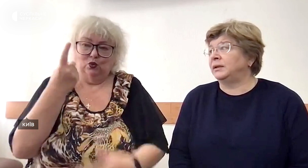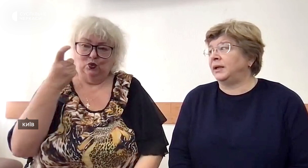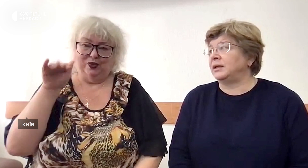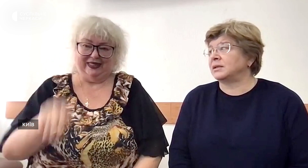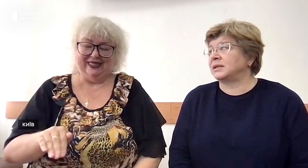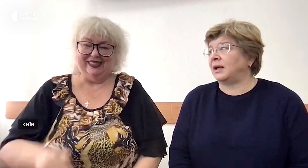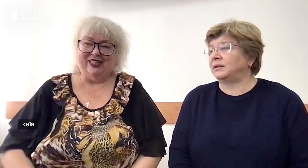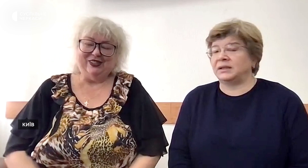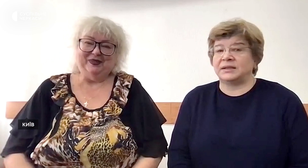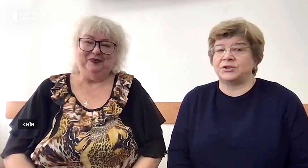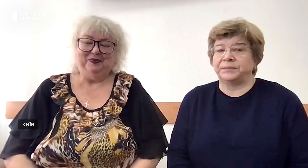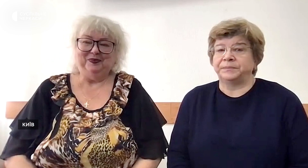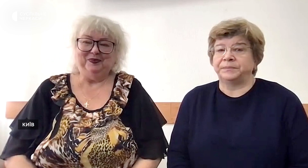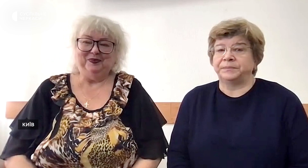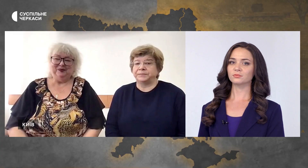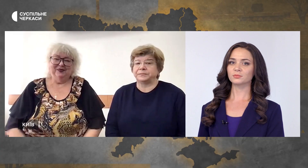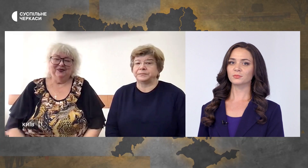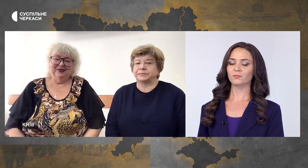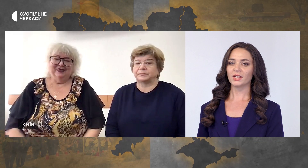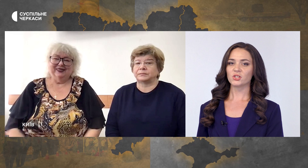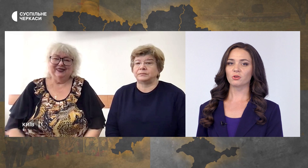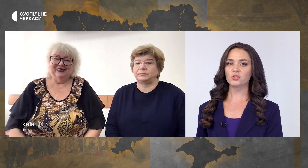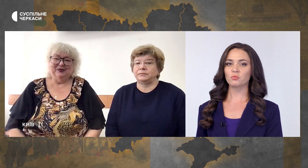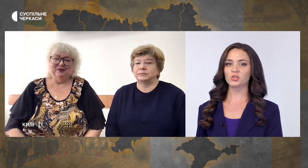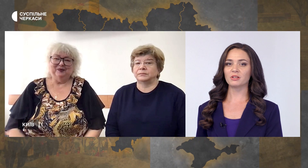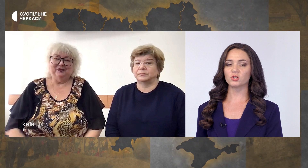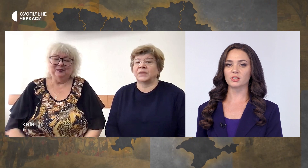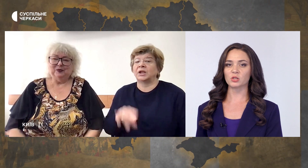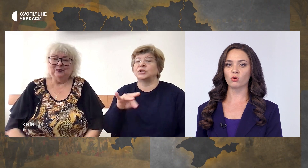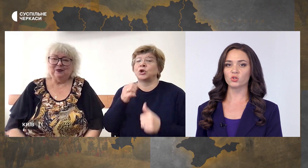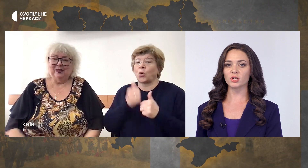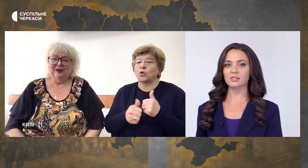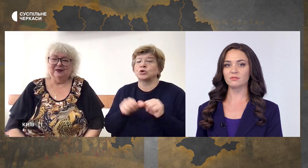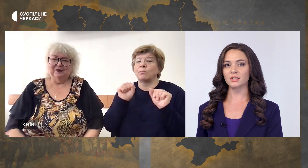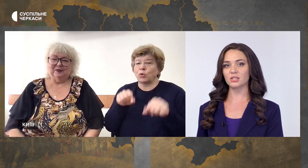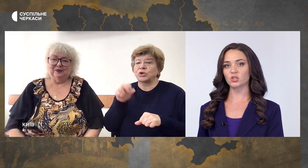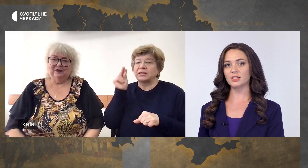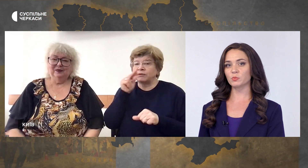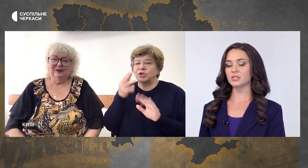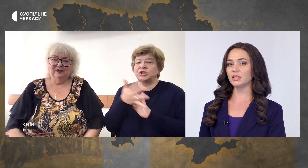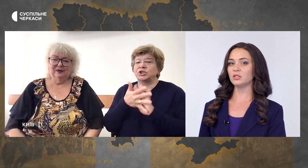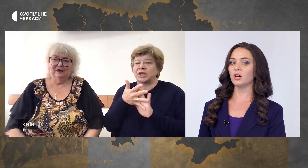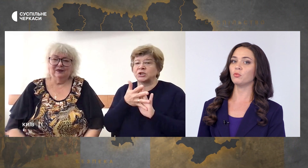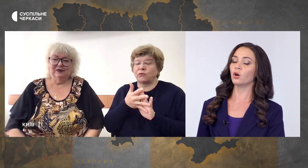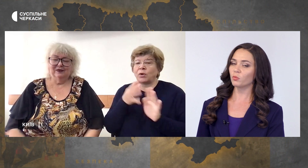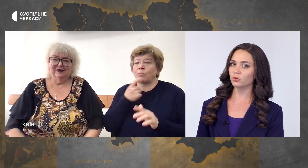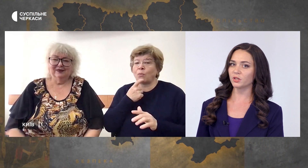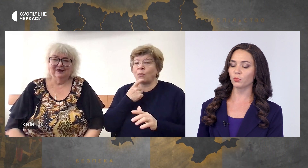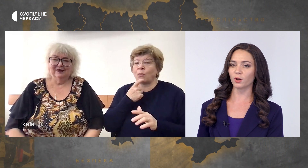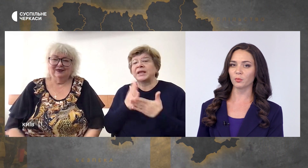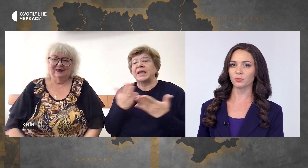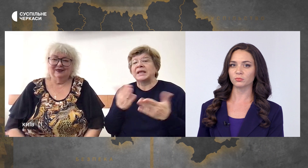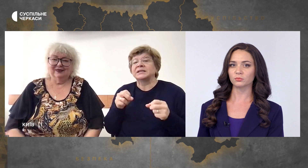Напевно, де 100 тисяч. Чи кожен може навчитися мові жестів і чи є спеціальні або